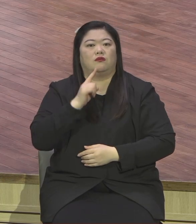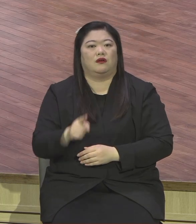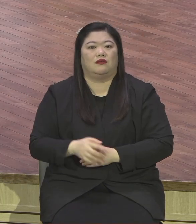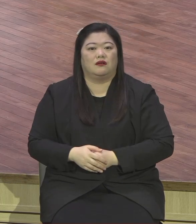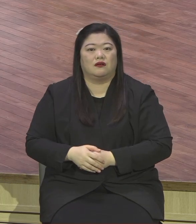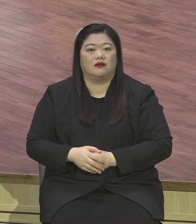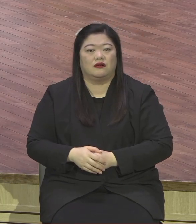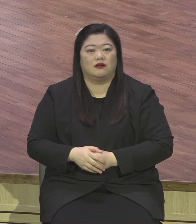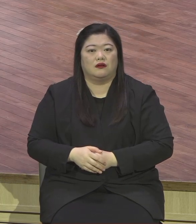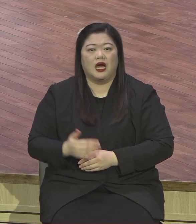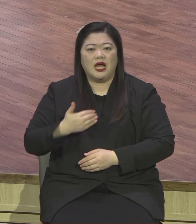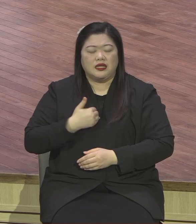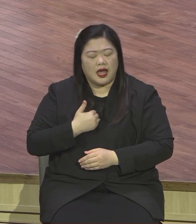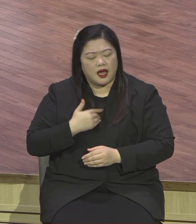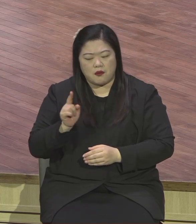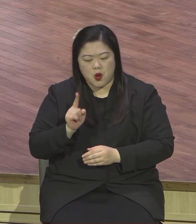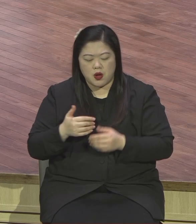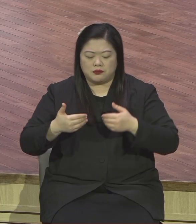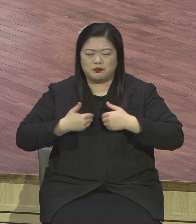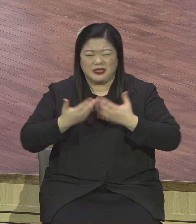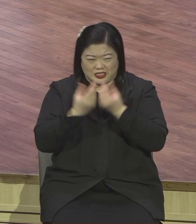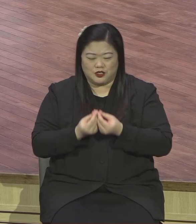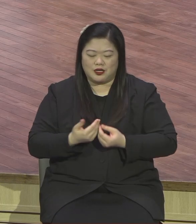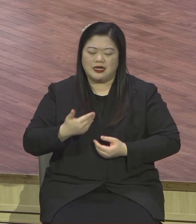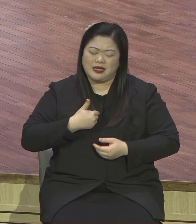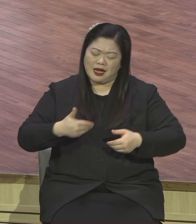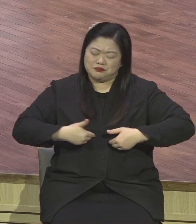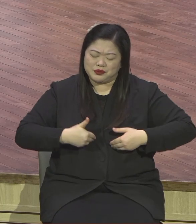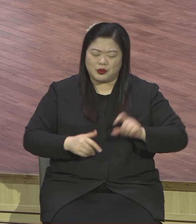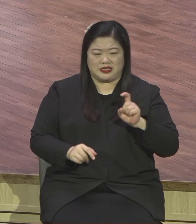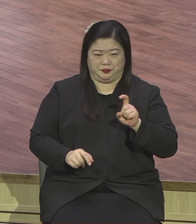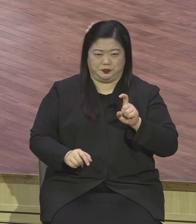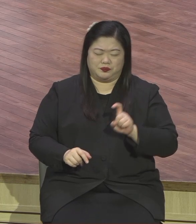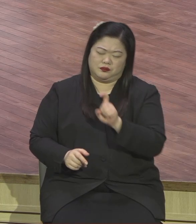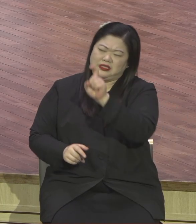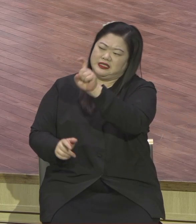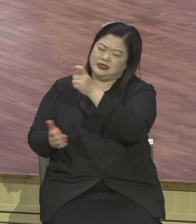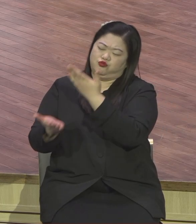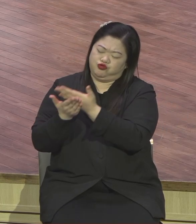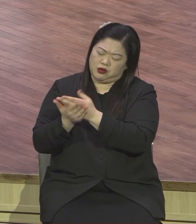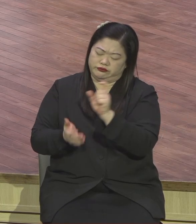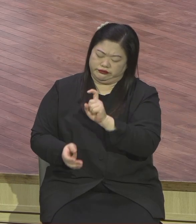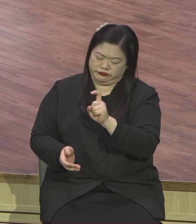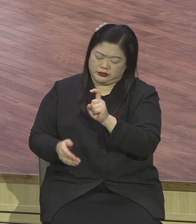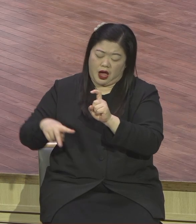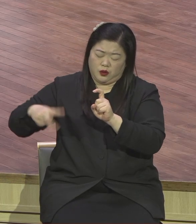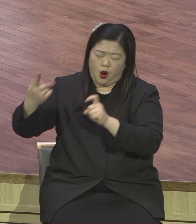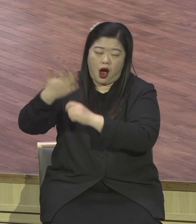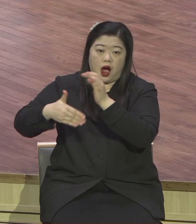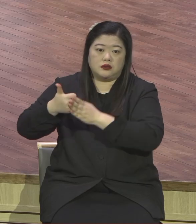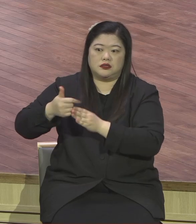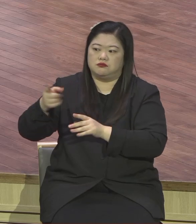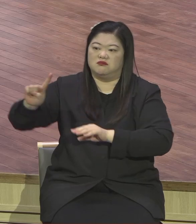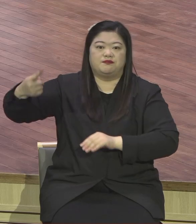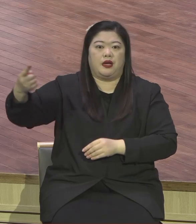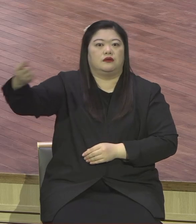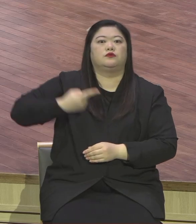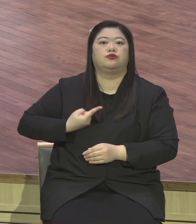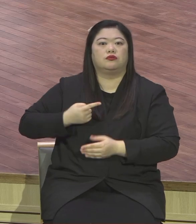것에 더 넘치도록 서풀전 목사님은 하나님은 불가능을 즐거워 하신 분이시라고 고백하고 있어요.